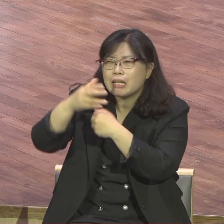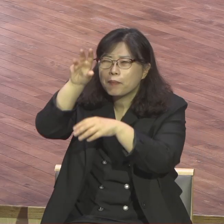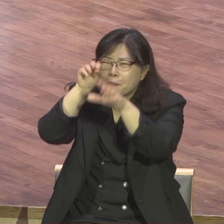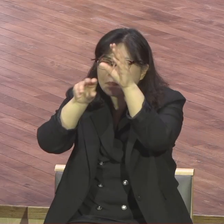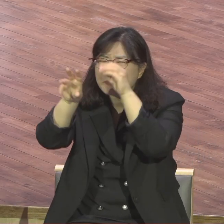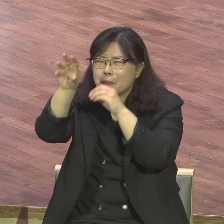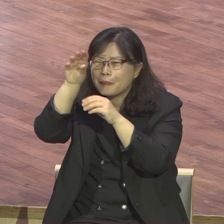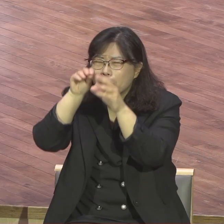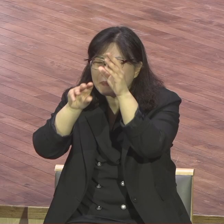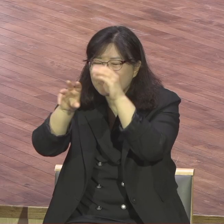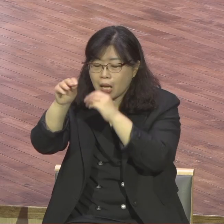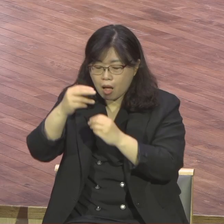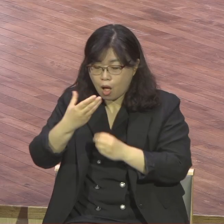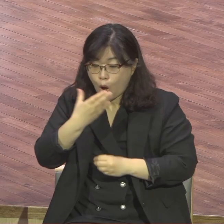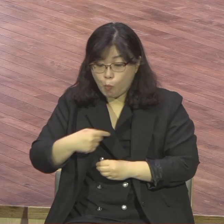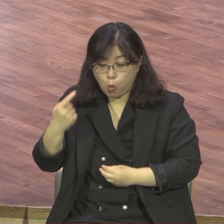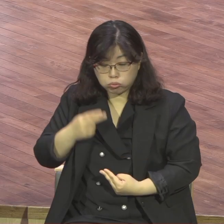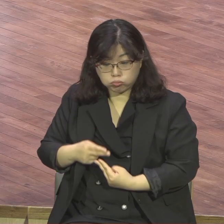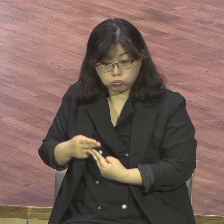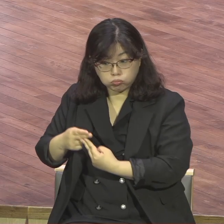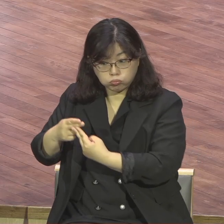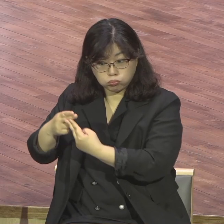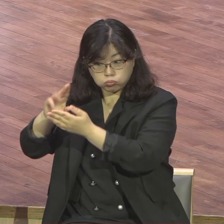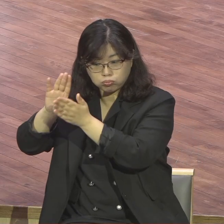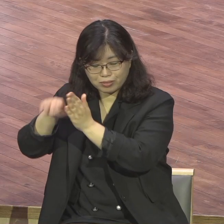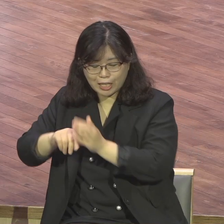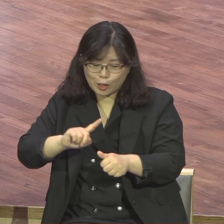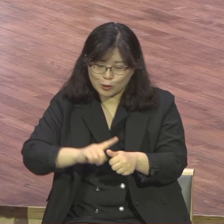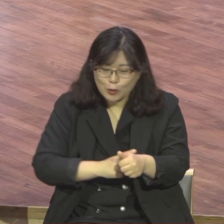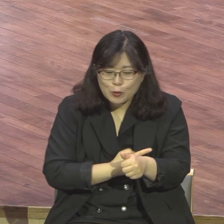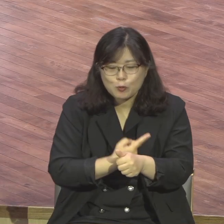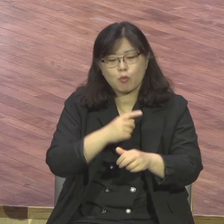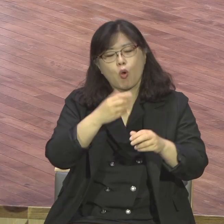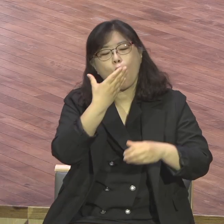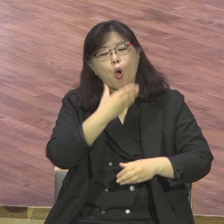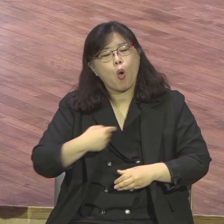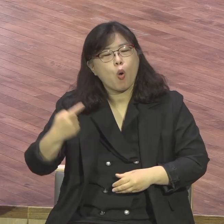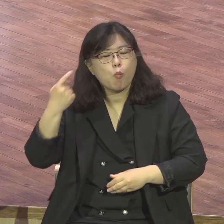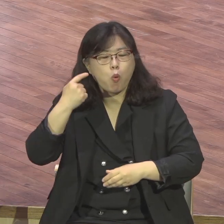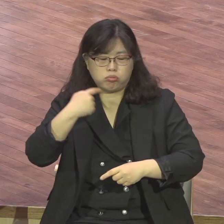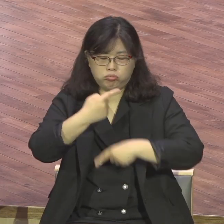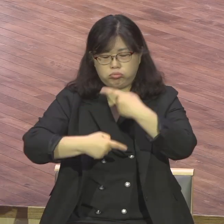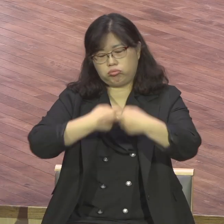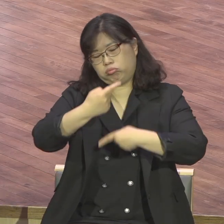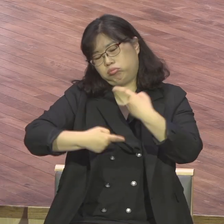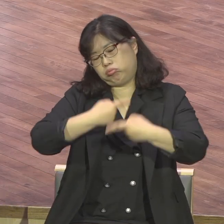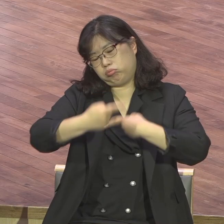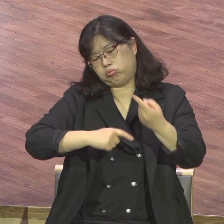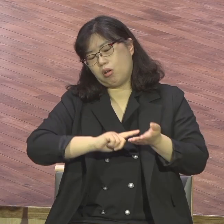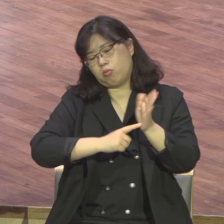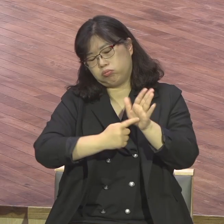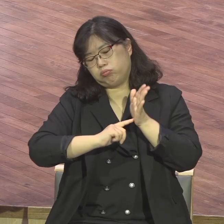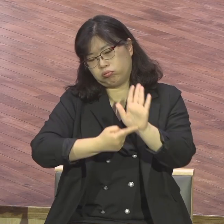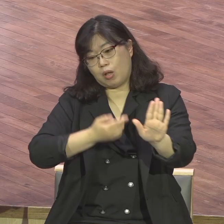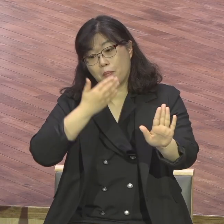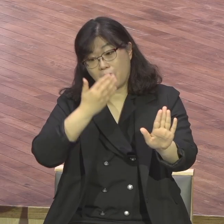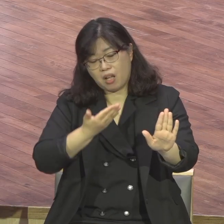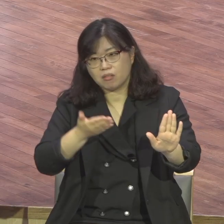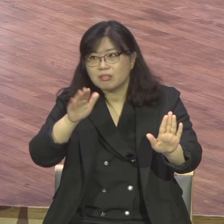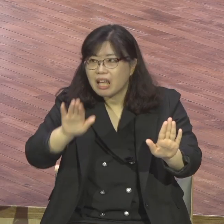소리밖에 더 나옵니까 말삼은 없지 말은 해야 되겠지 만나긴 했지 그러니까 그 소리만 계속 하는 겁니다 사나의 심부름을 계속